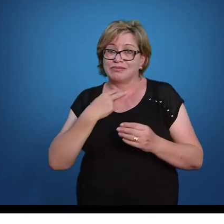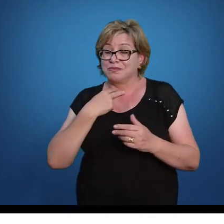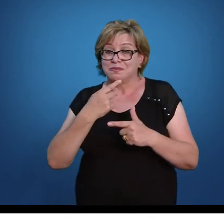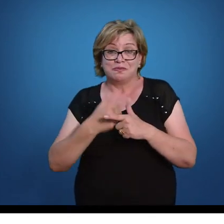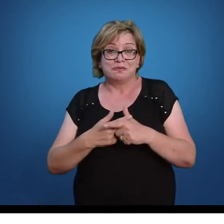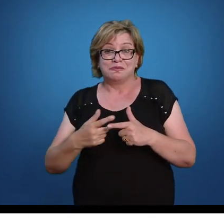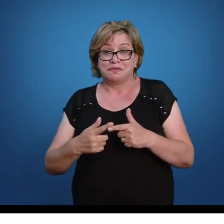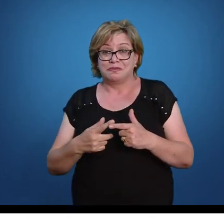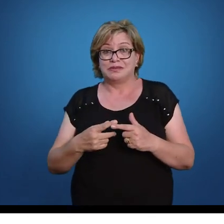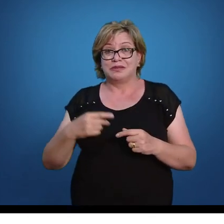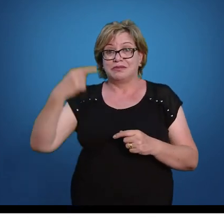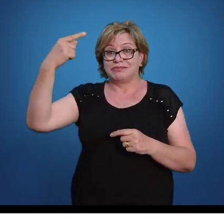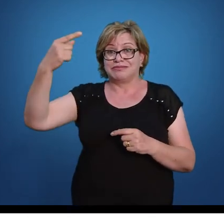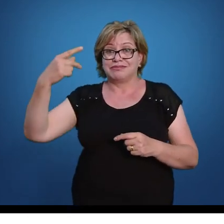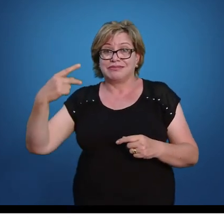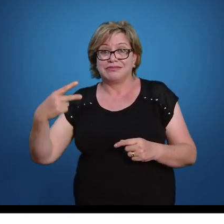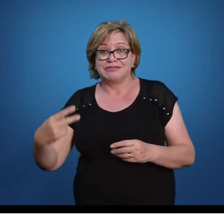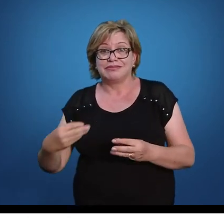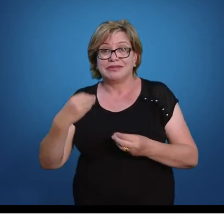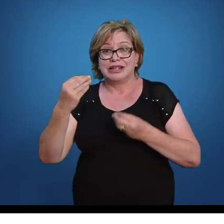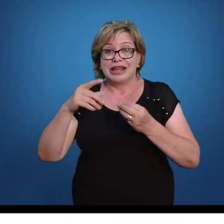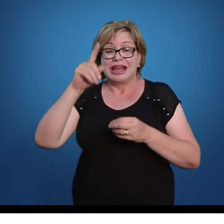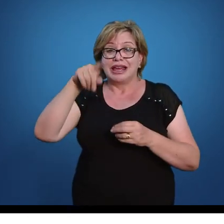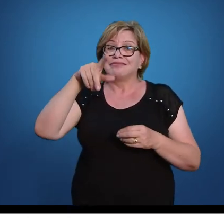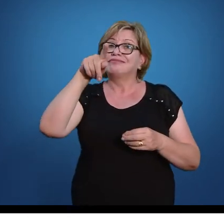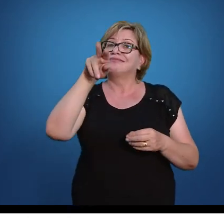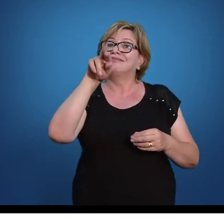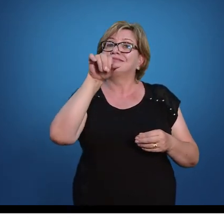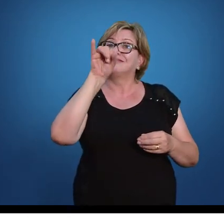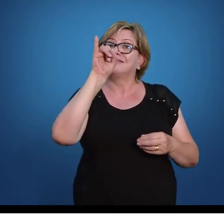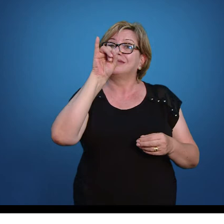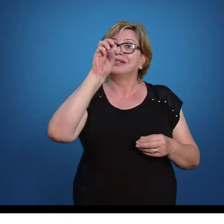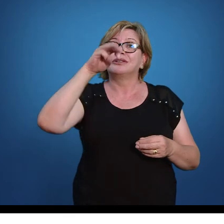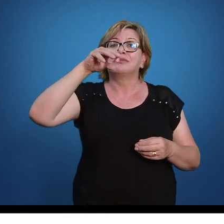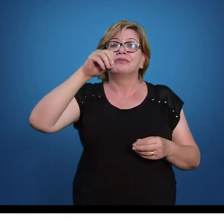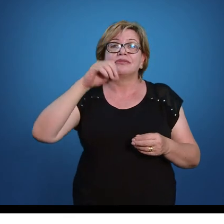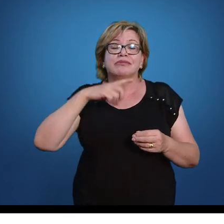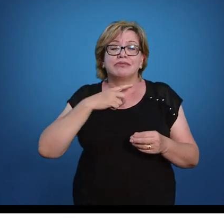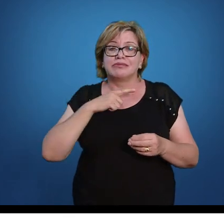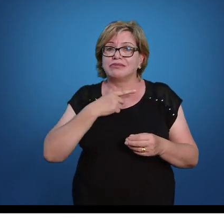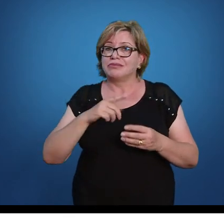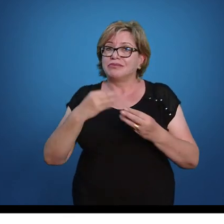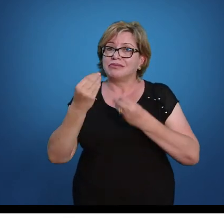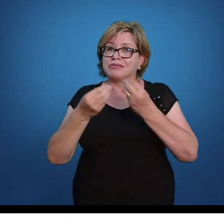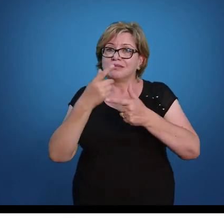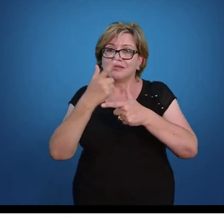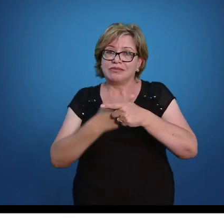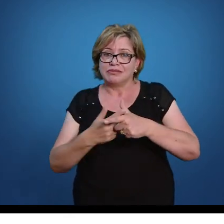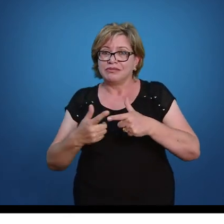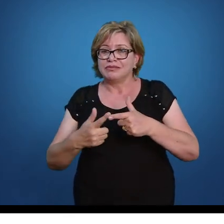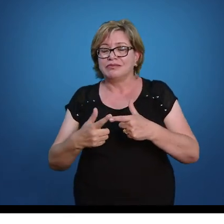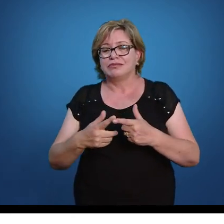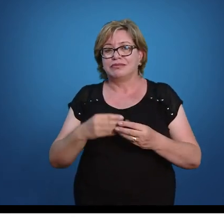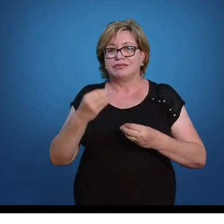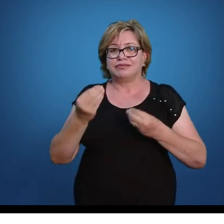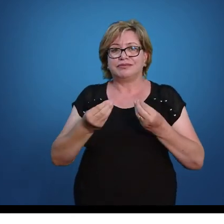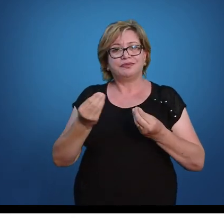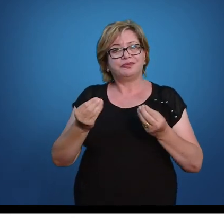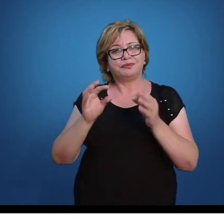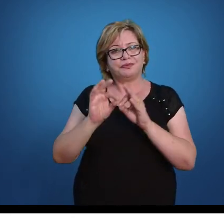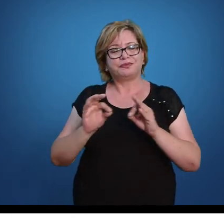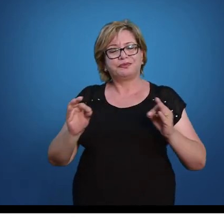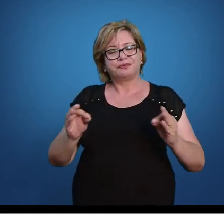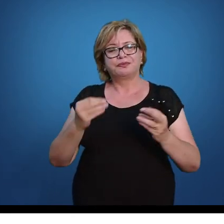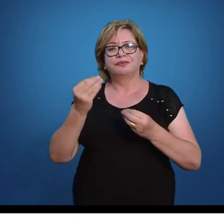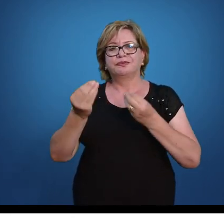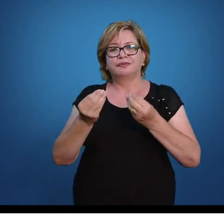que os números, só por curiosidade, a gente chama eles de primos entre si. Então, eles não têm mais como ser divididos. Não tem um número que